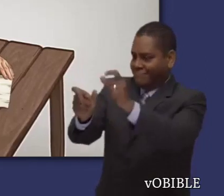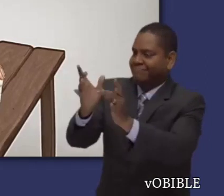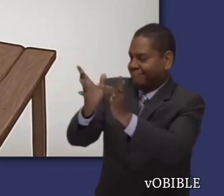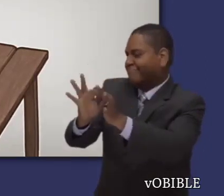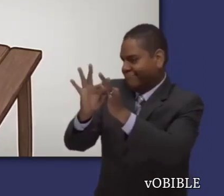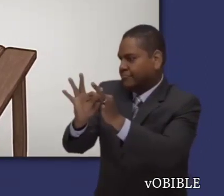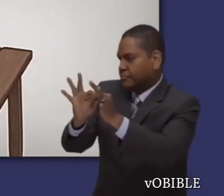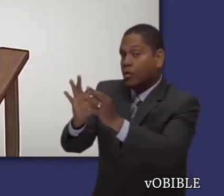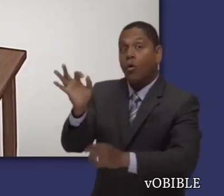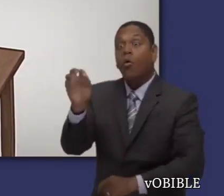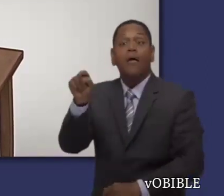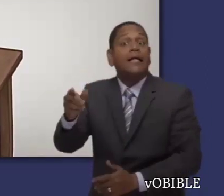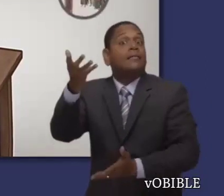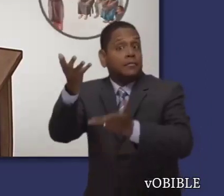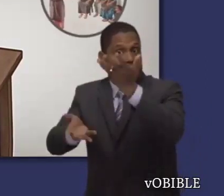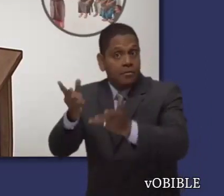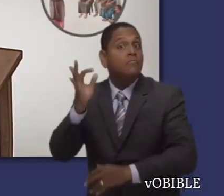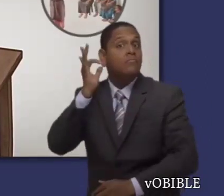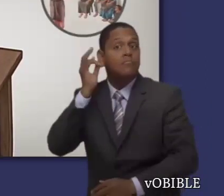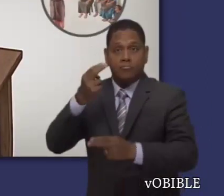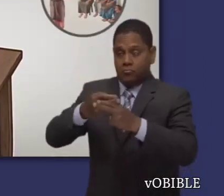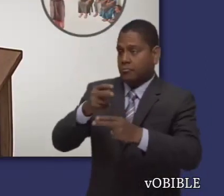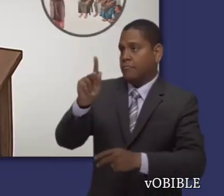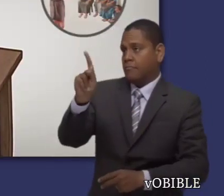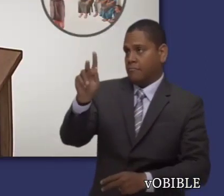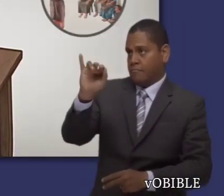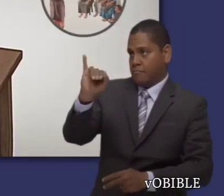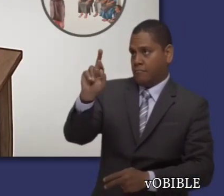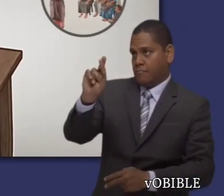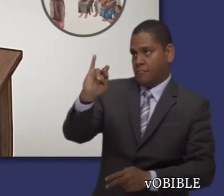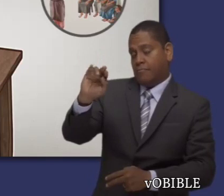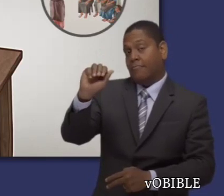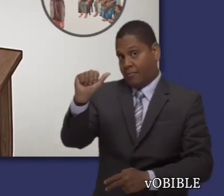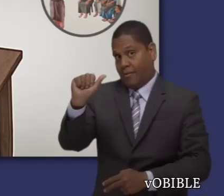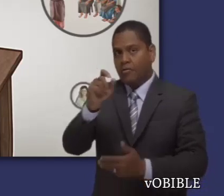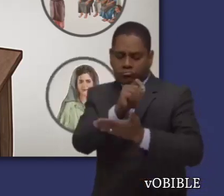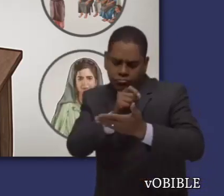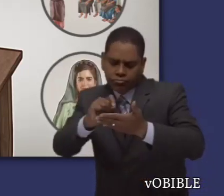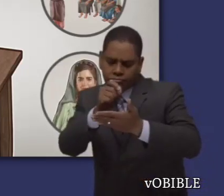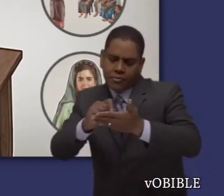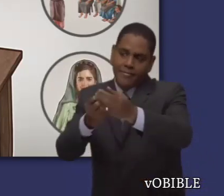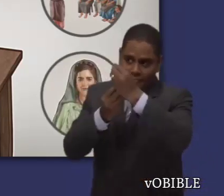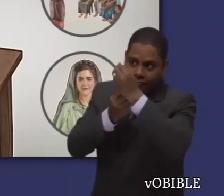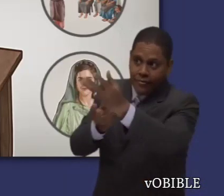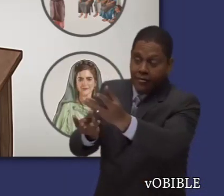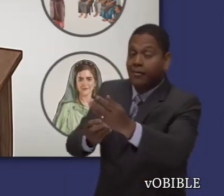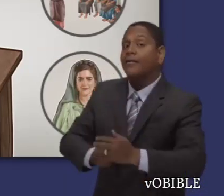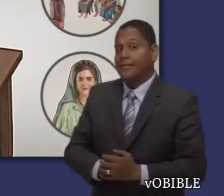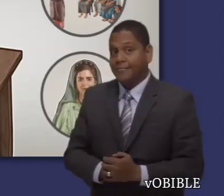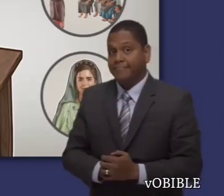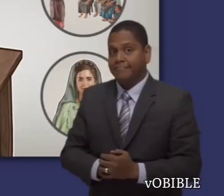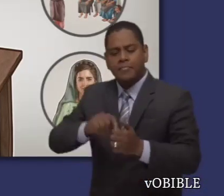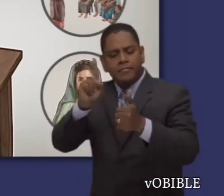Algunos piensan que la señora escogida pudo haber sido una congregación o una hermana espiritual llamada Kiria, que significa